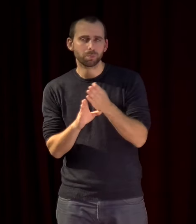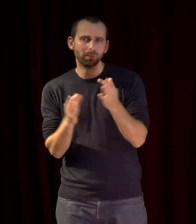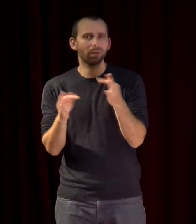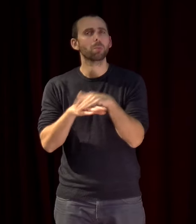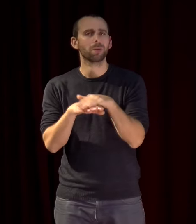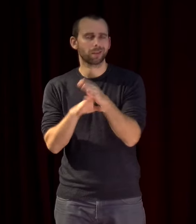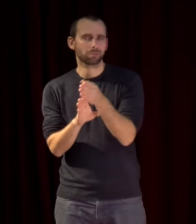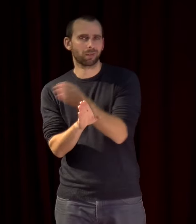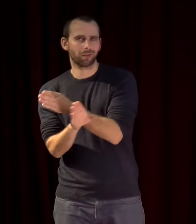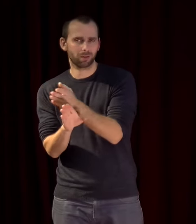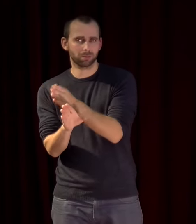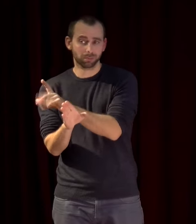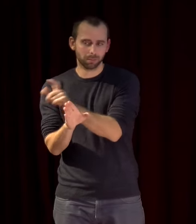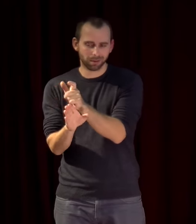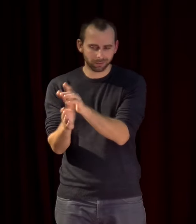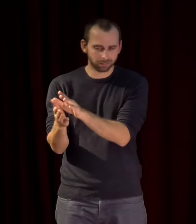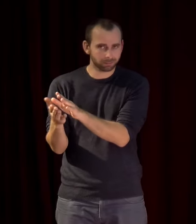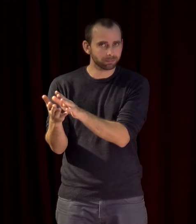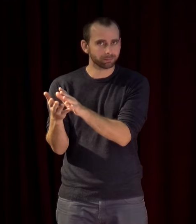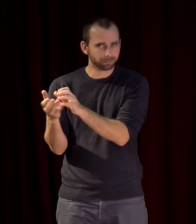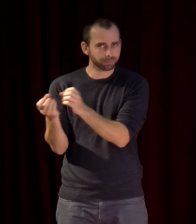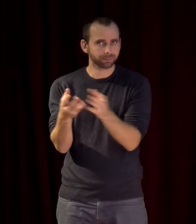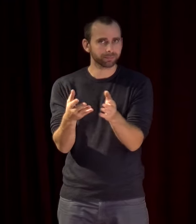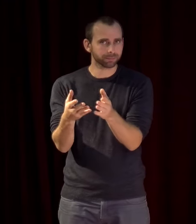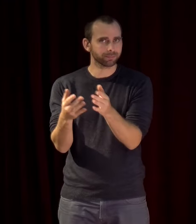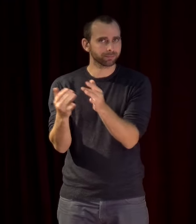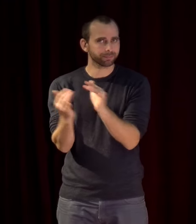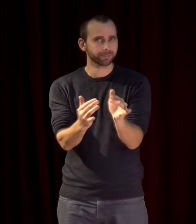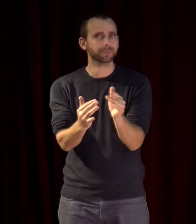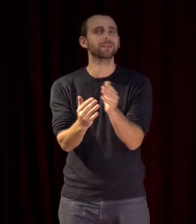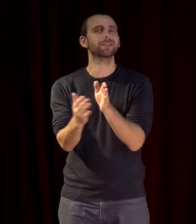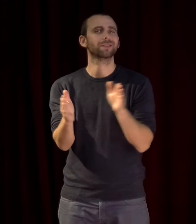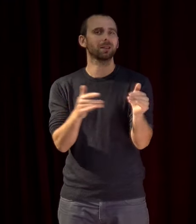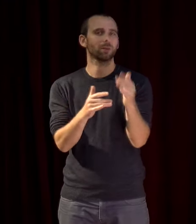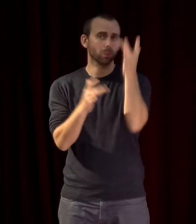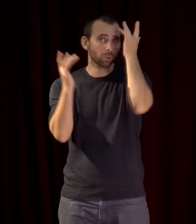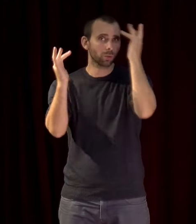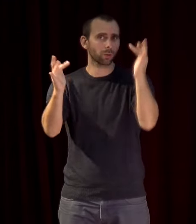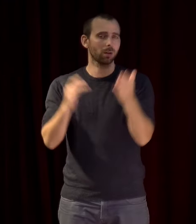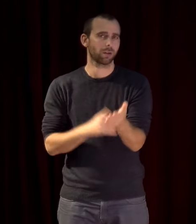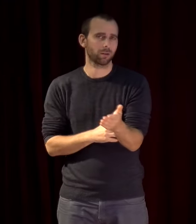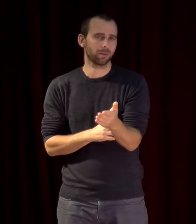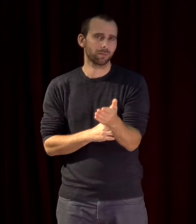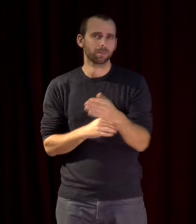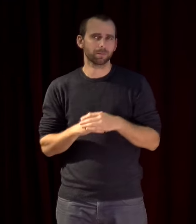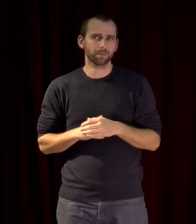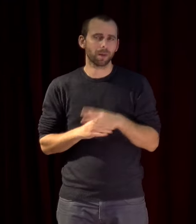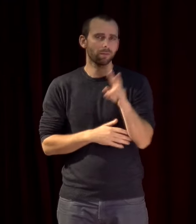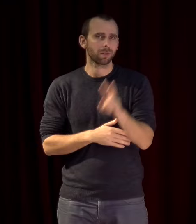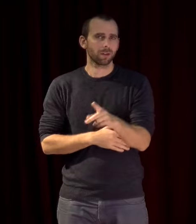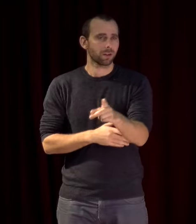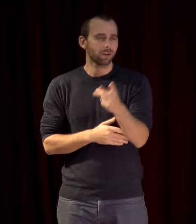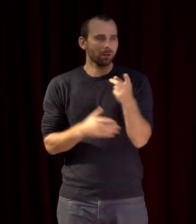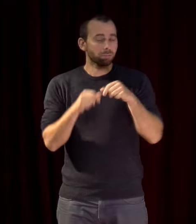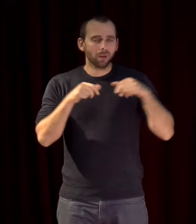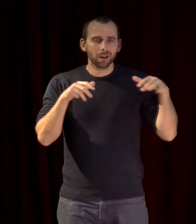sur le secteur culturel etc là la prise de conscience de l'importance des réseaux